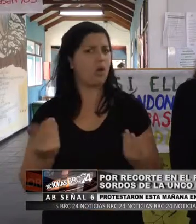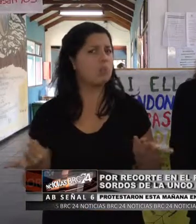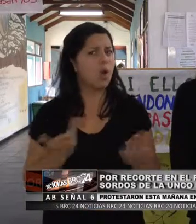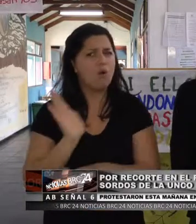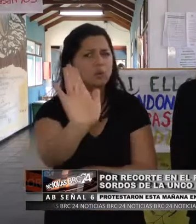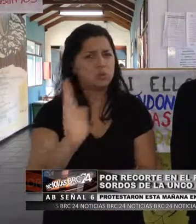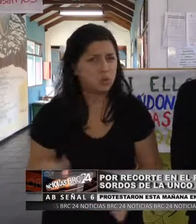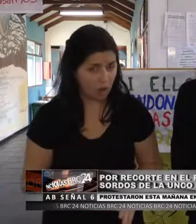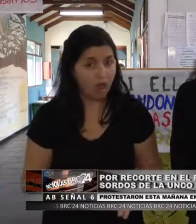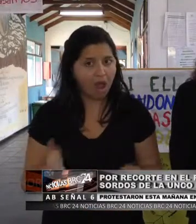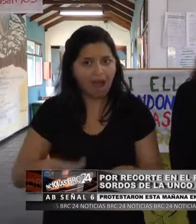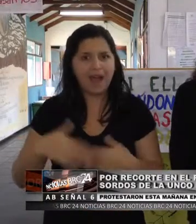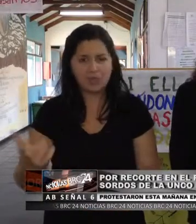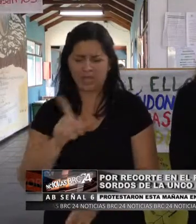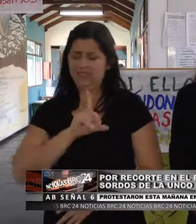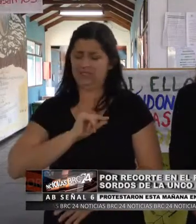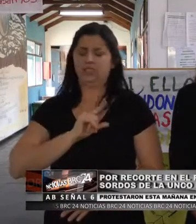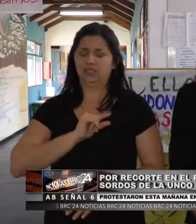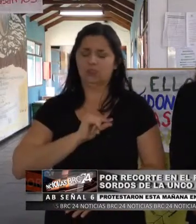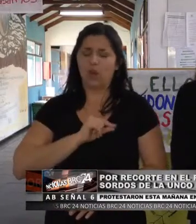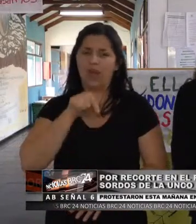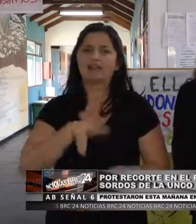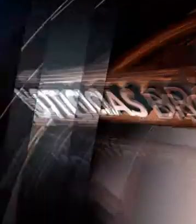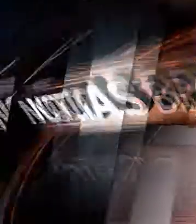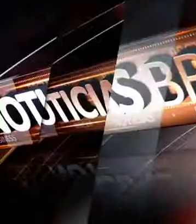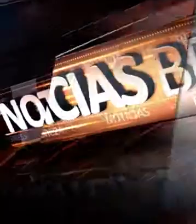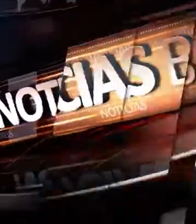bueno, la verdad es que es muy doloroso estar viviendo esta situación.